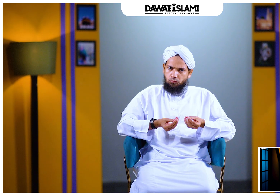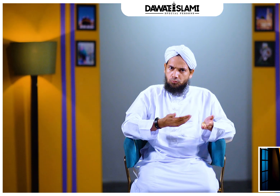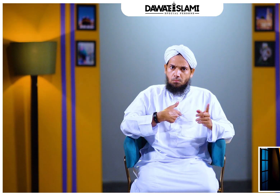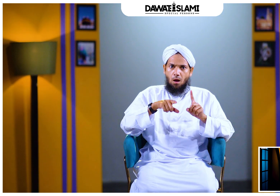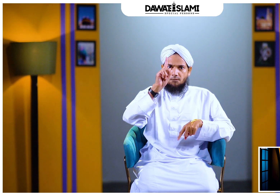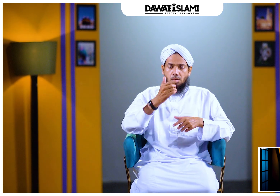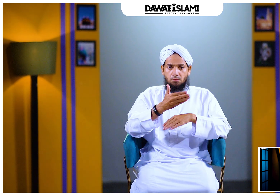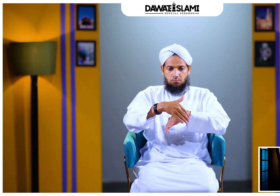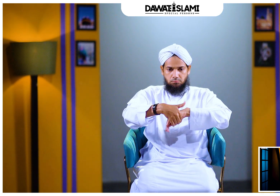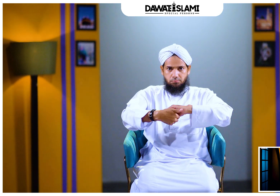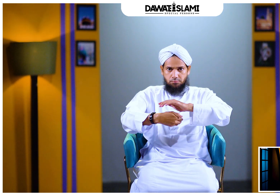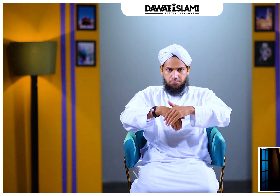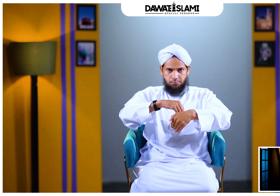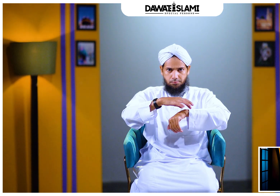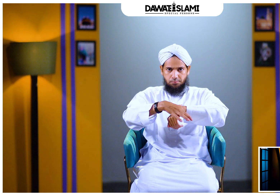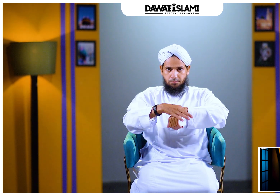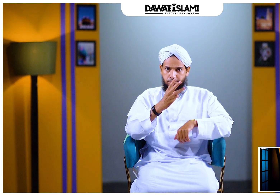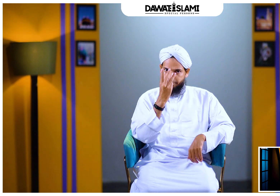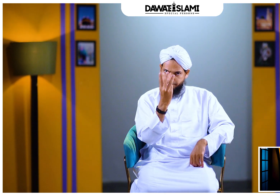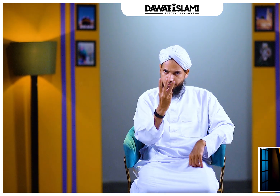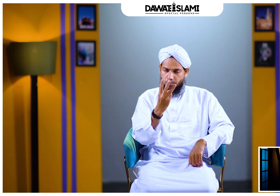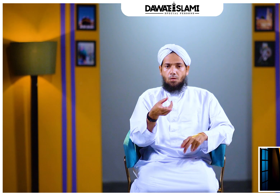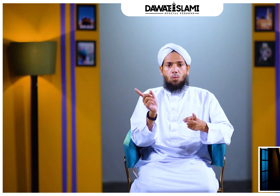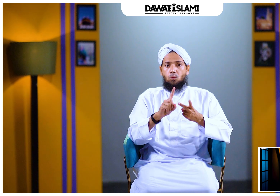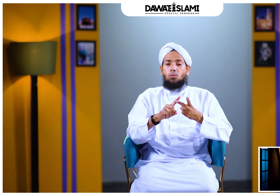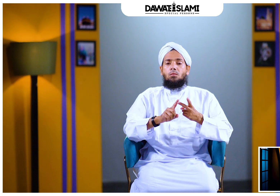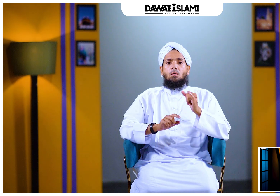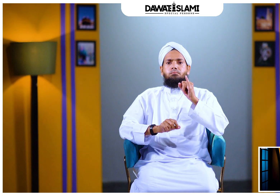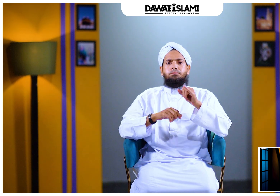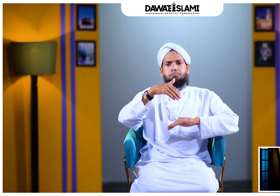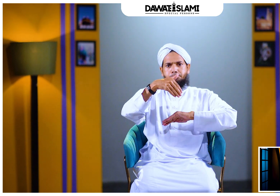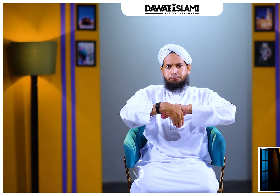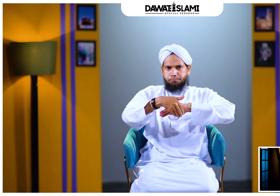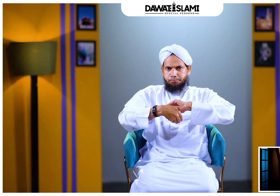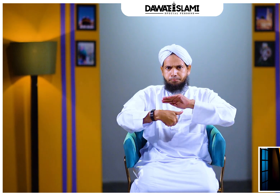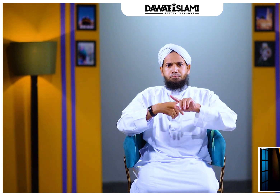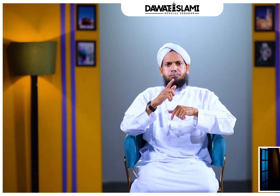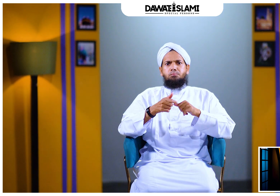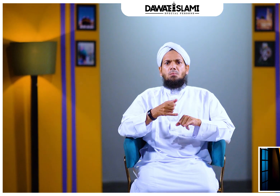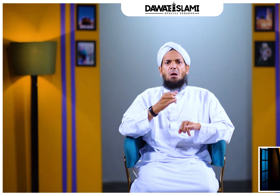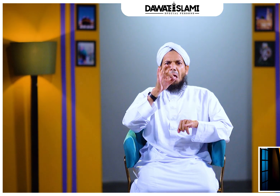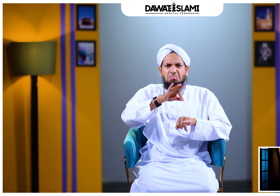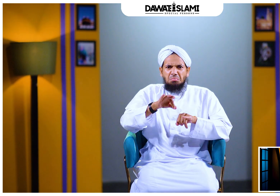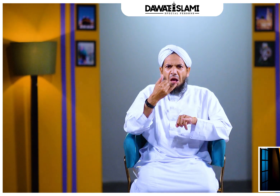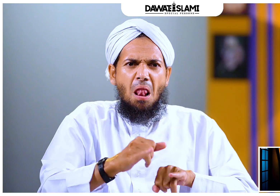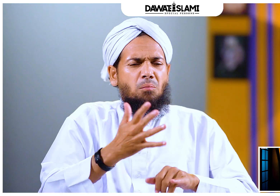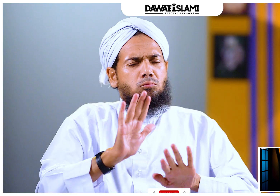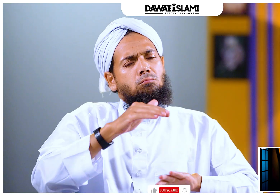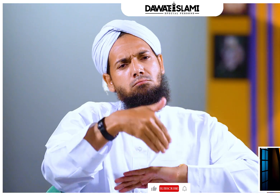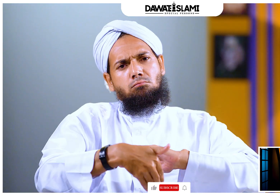رہا ہوں پہلے دونوں ہاتھ پہنچوں تک تین بار دھویں پھر اسنجے کی جگہ یعنی پرائیوٹ پارٹس دھویں خواہ نجاست لگی ہو یا نہ لگی